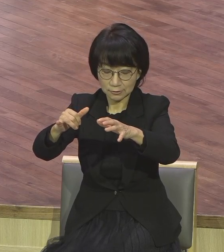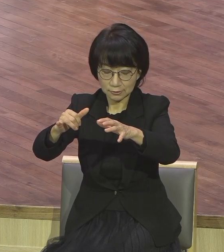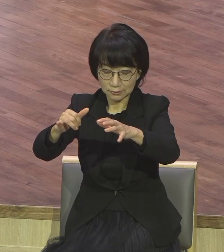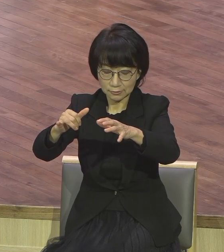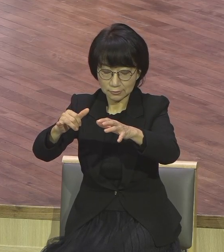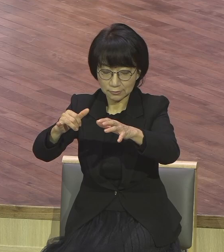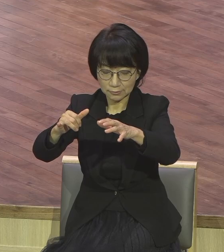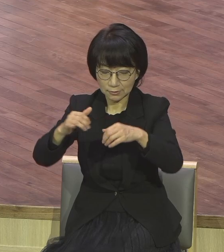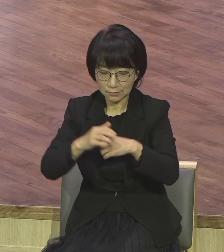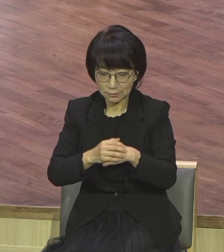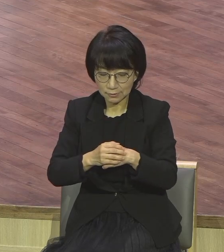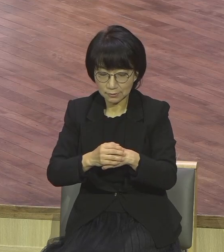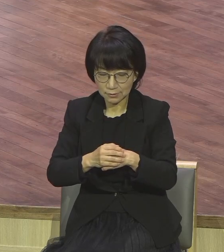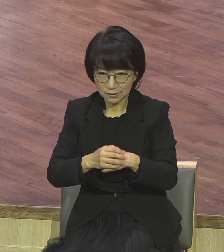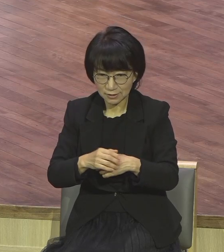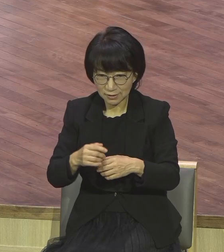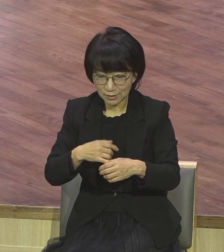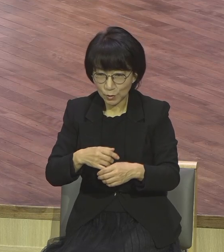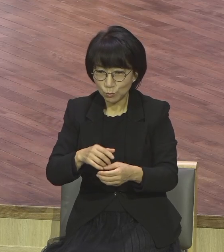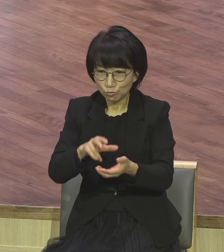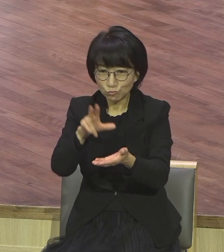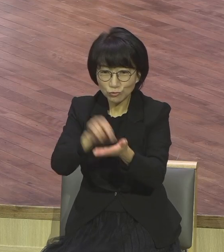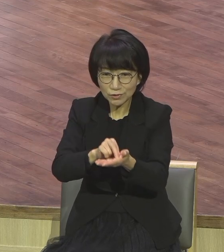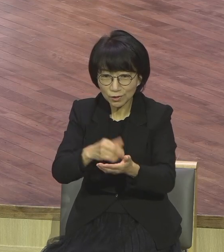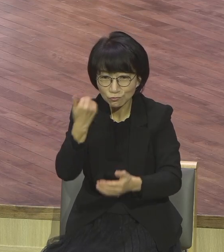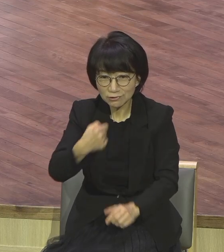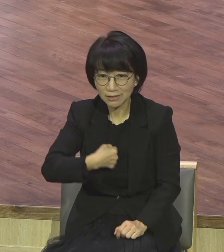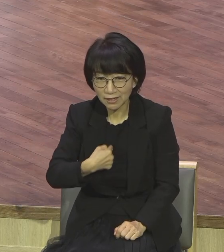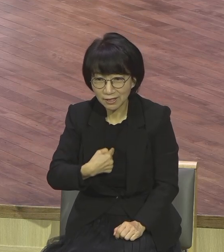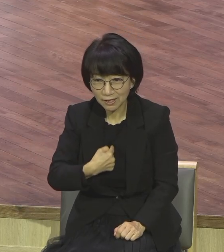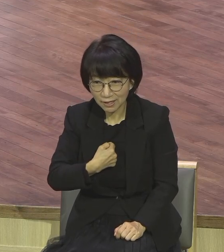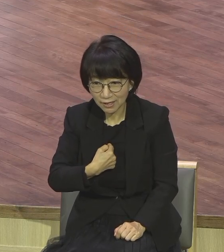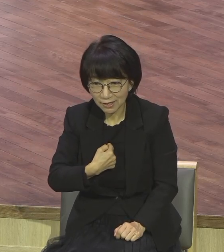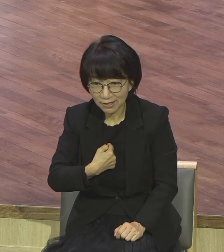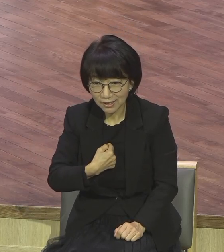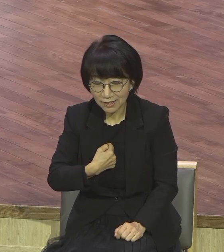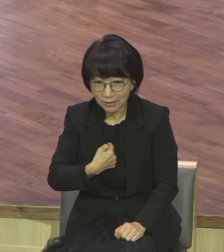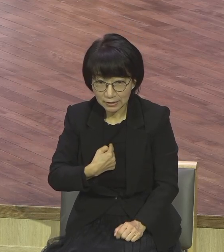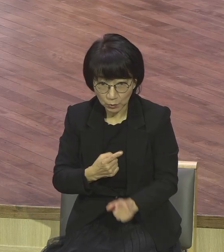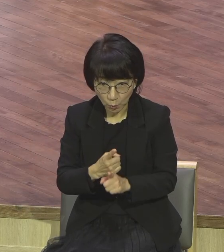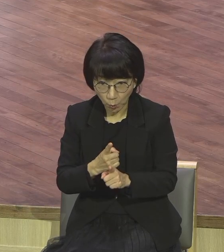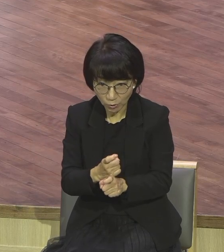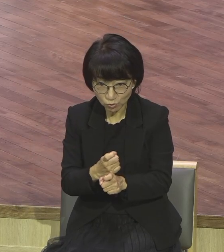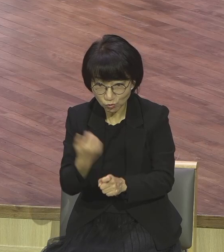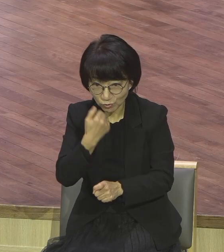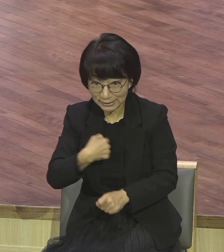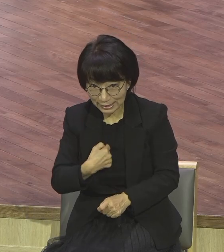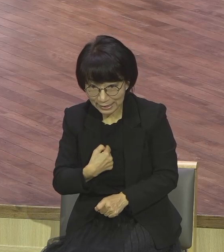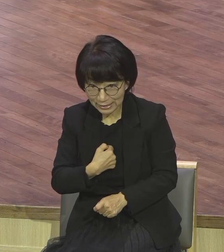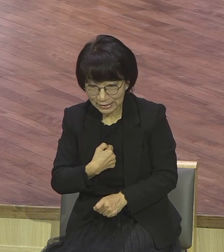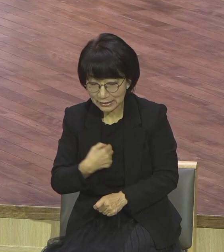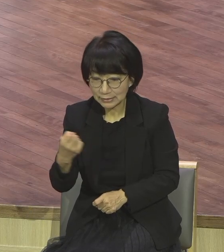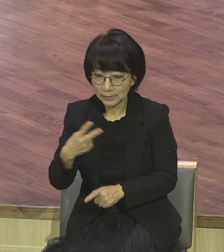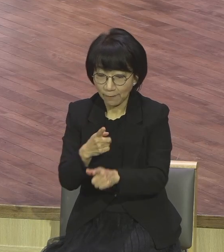원수가 나요. 내 육체라고요. 그 다음에 여러분 가족입니다. 가장 가까운 친구입니다.